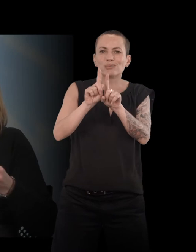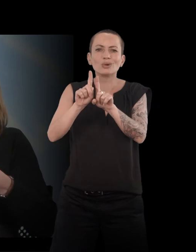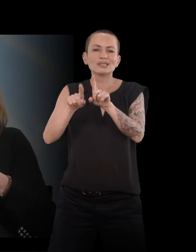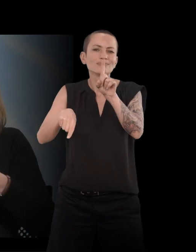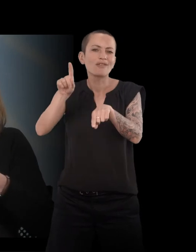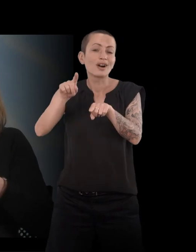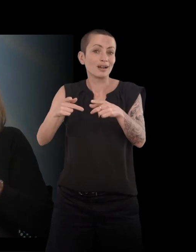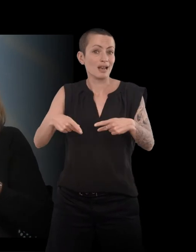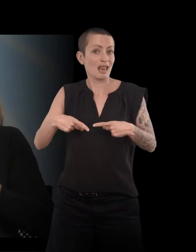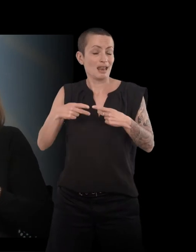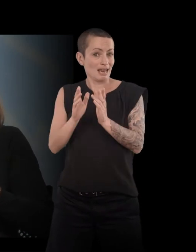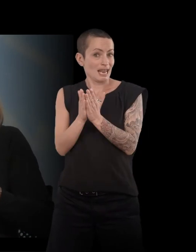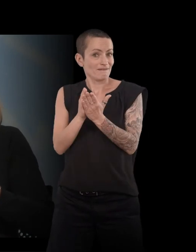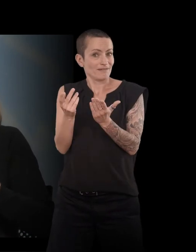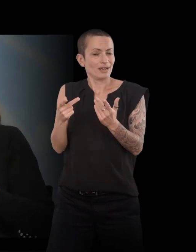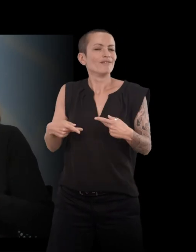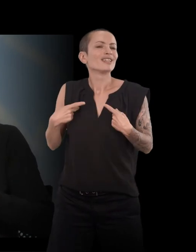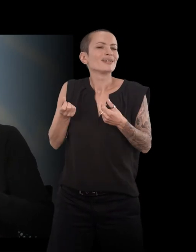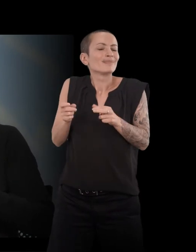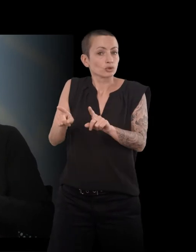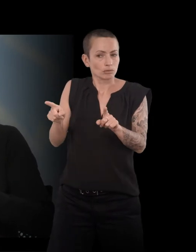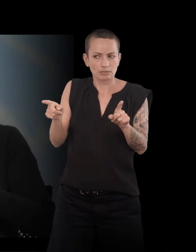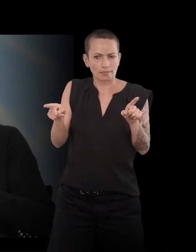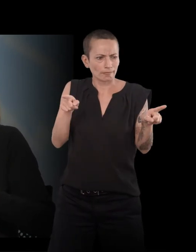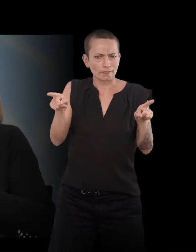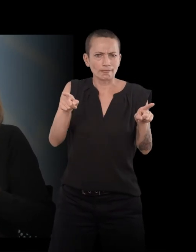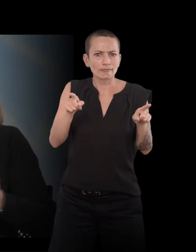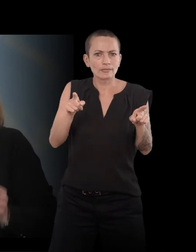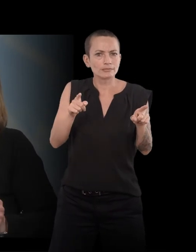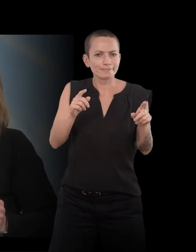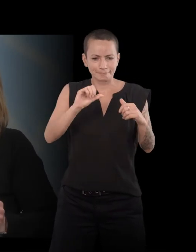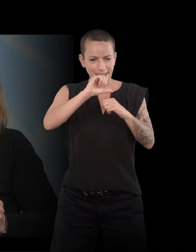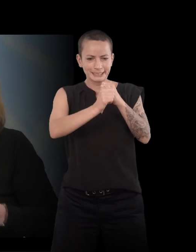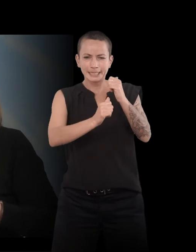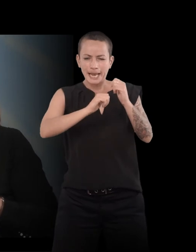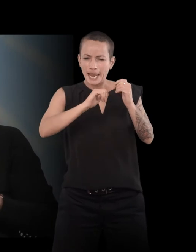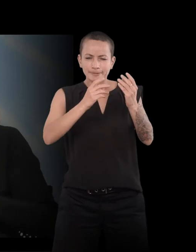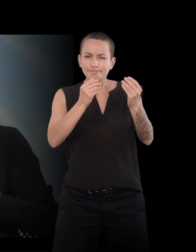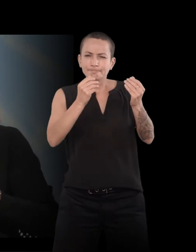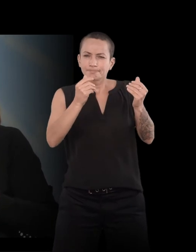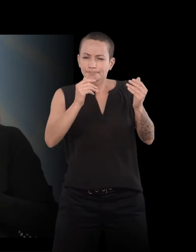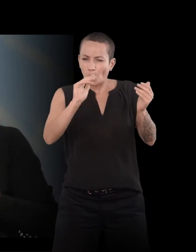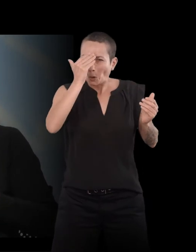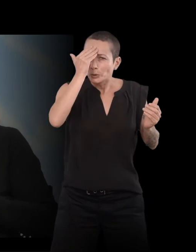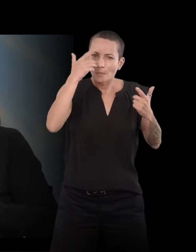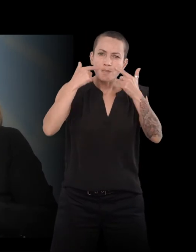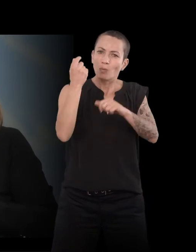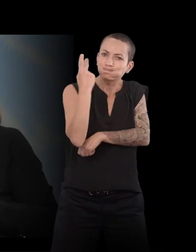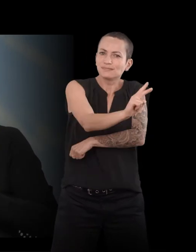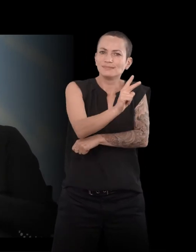vous avez une voix, il y un ton. Et donc, je me suis demandé justement si le conseil de Paul n